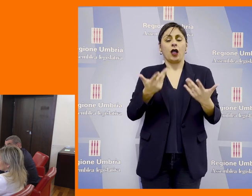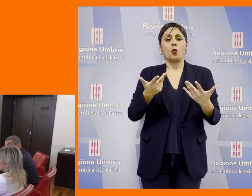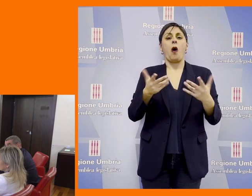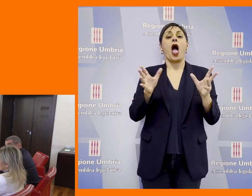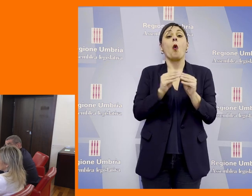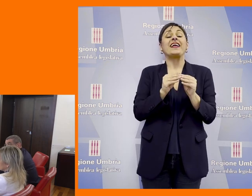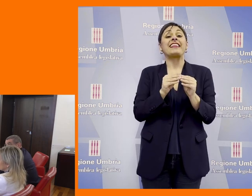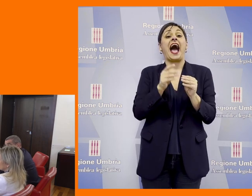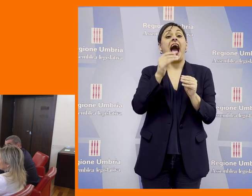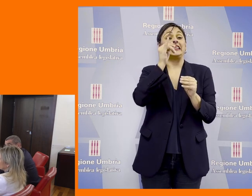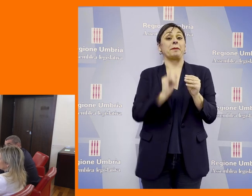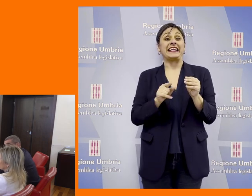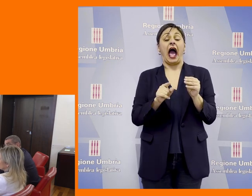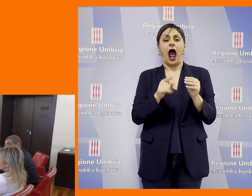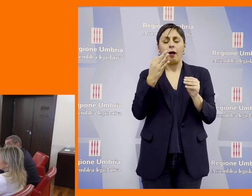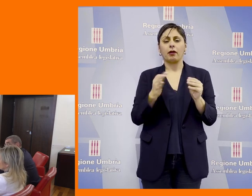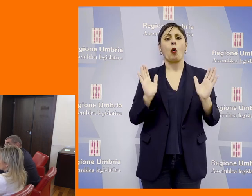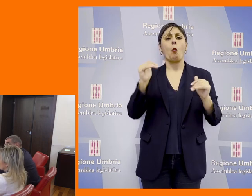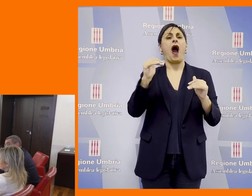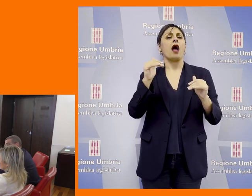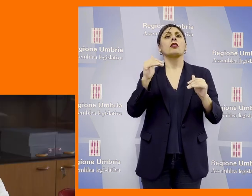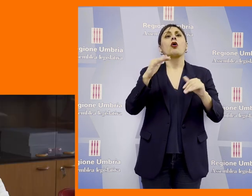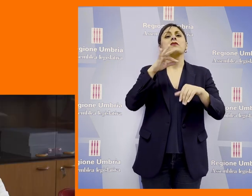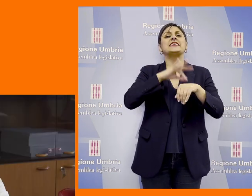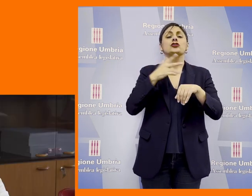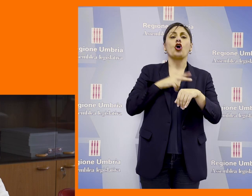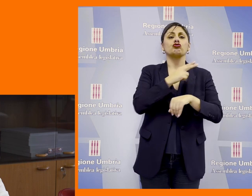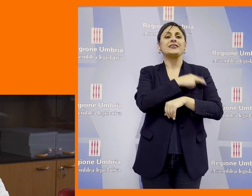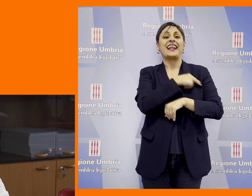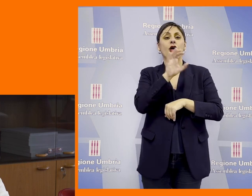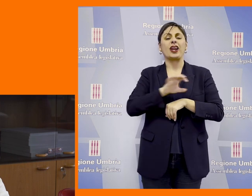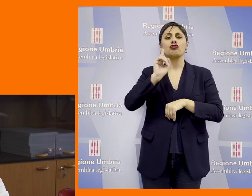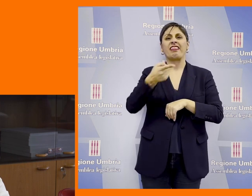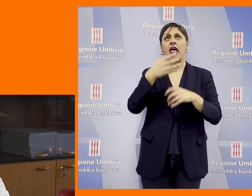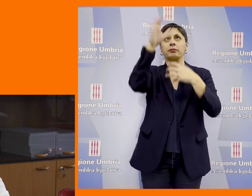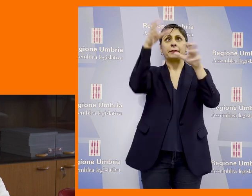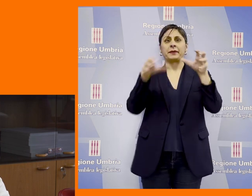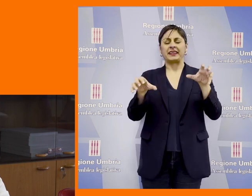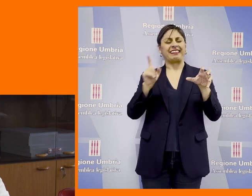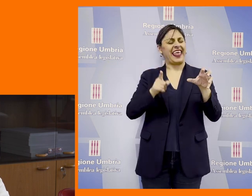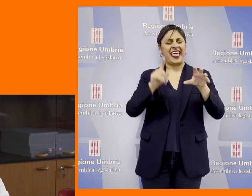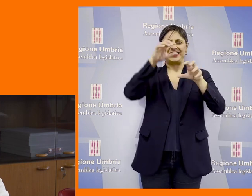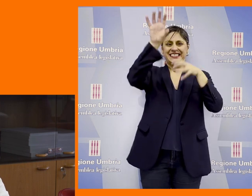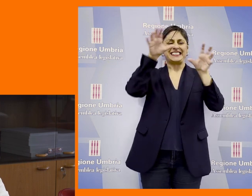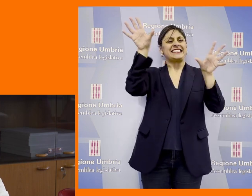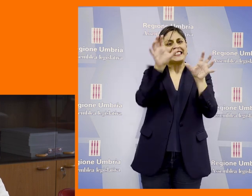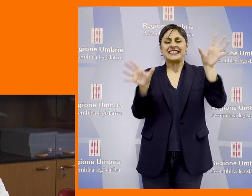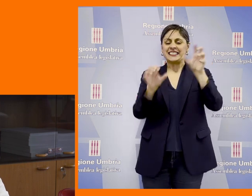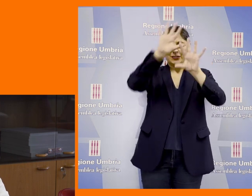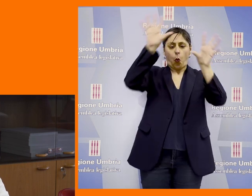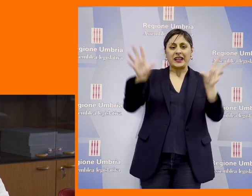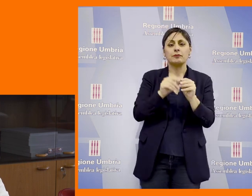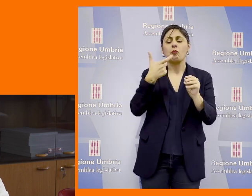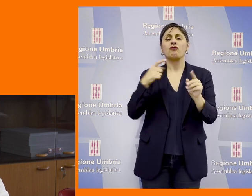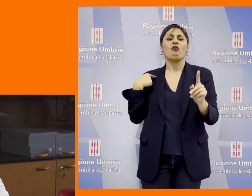riorganizzazione dell'unità spinale nel quadro sociosanitario della nostra regione ricomponendo un puzzle che per troppo tempo